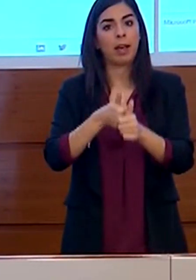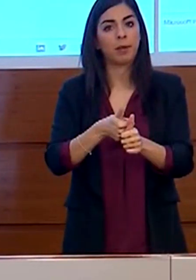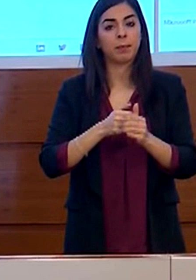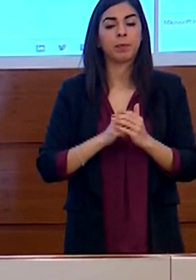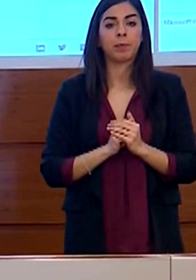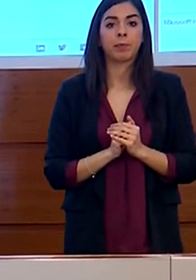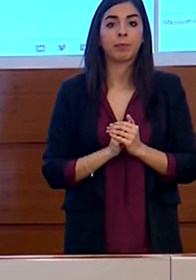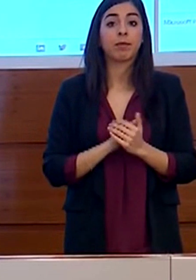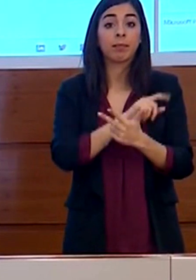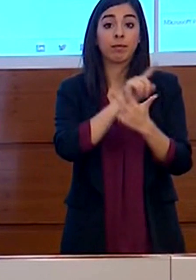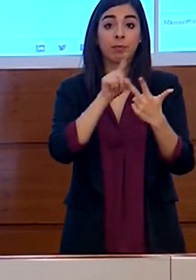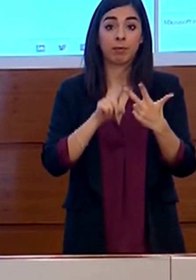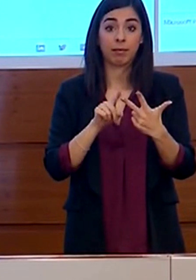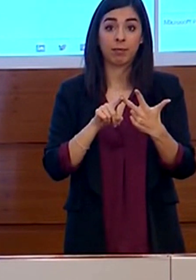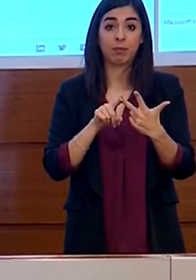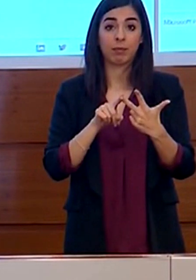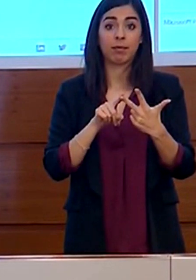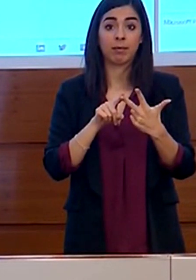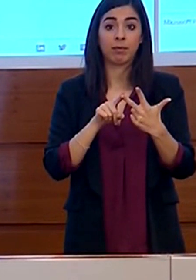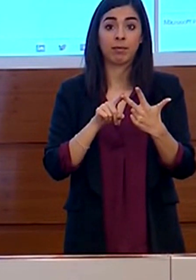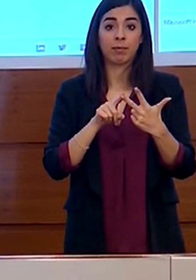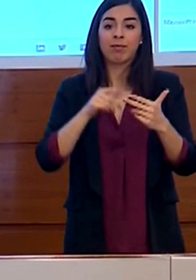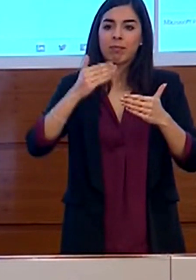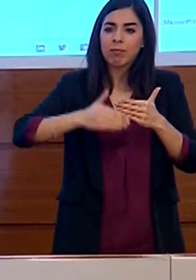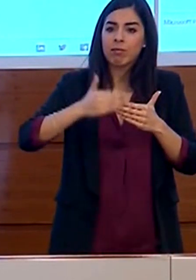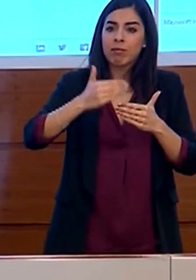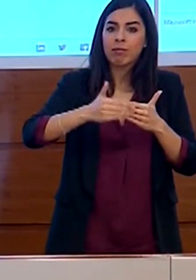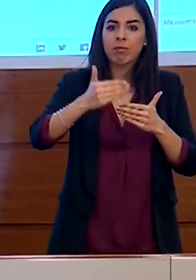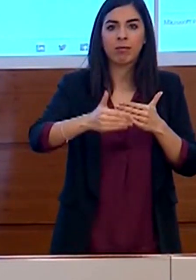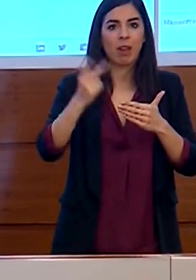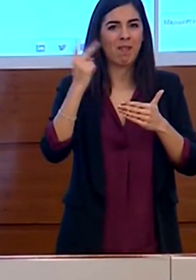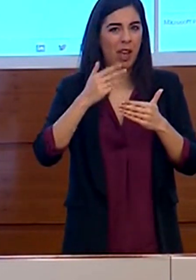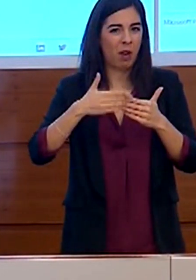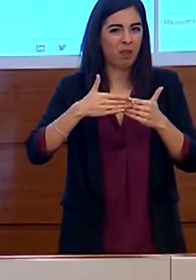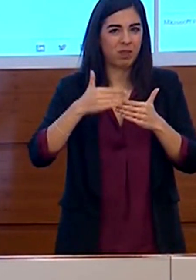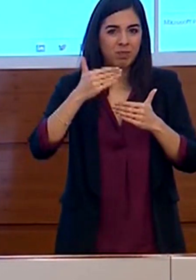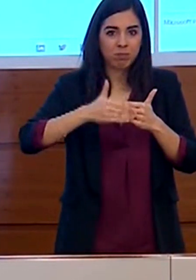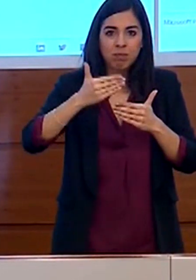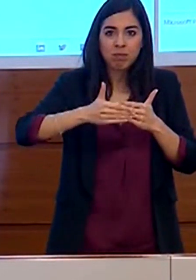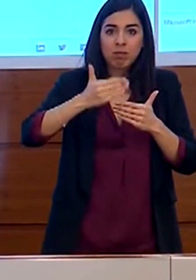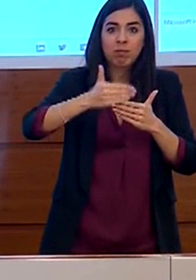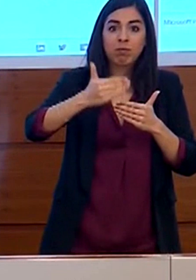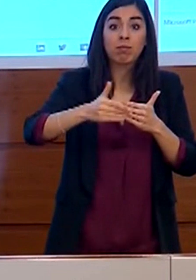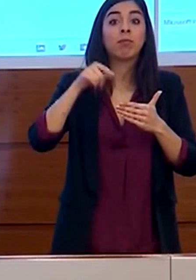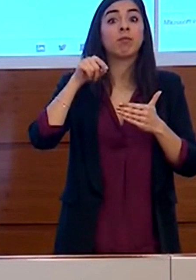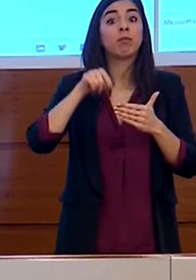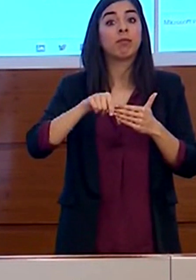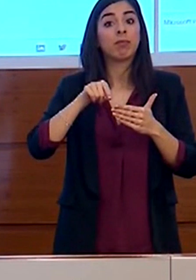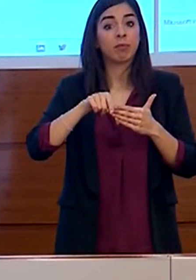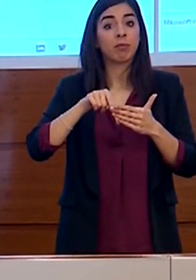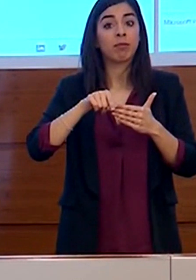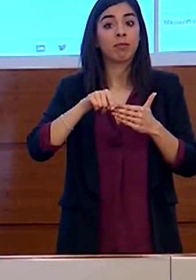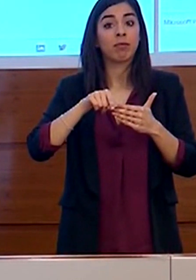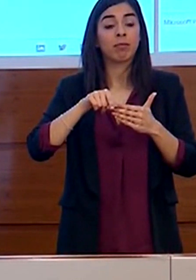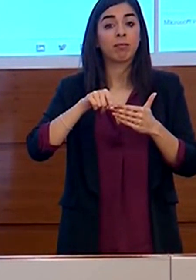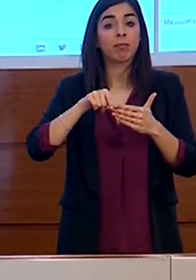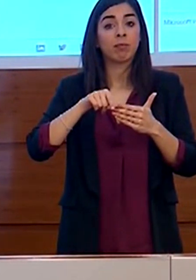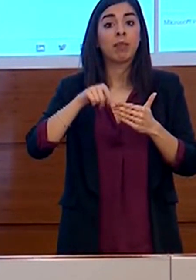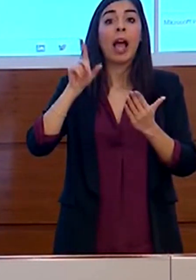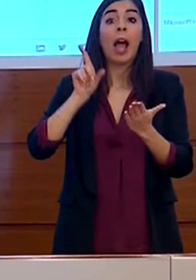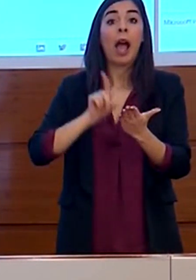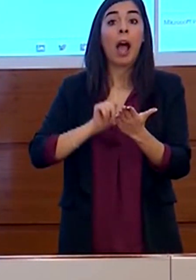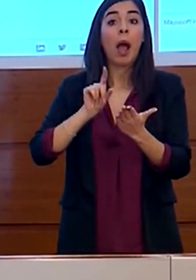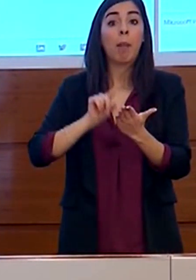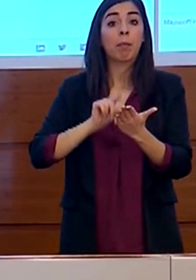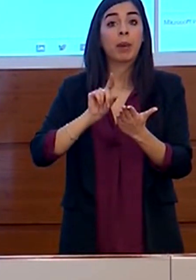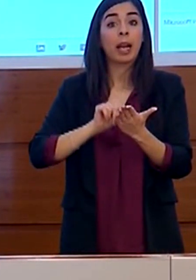Terzo, per step successivi ma molto ravvicinati, non si limiterà a